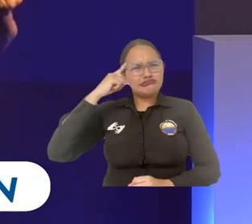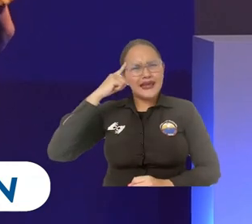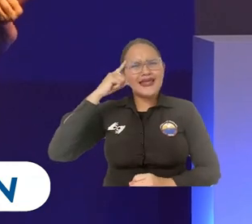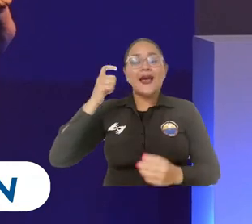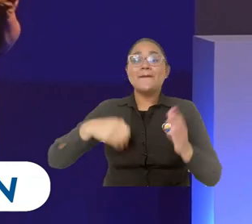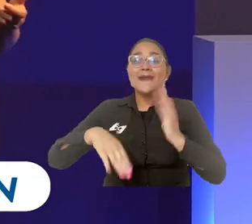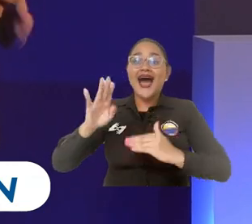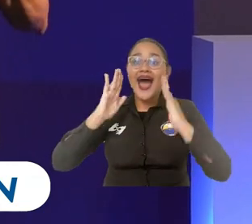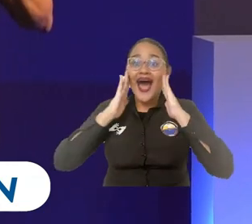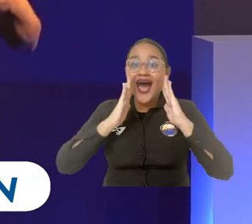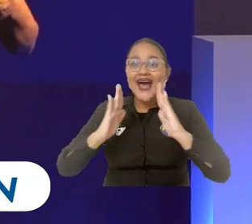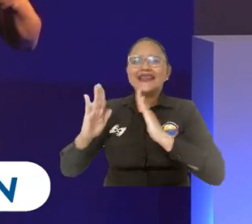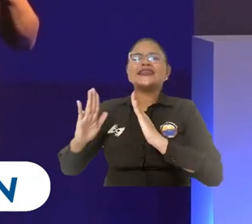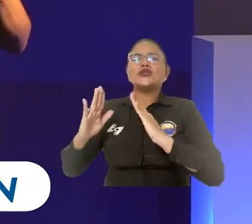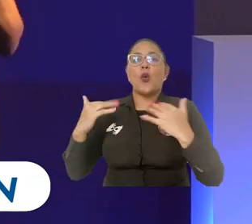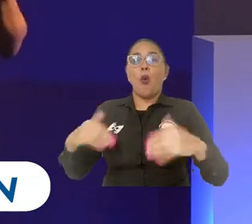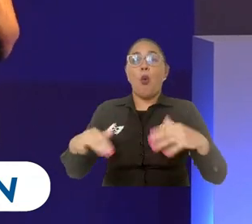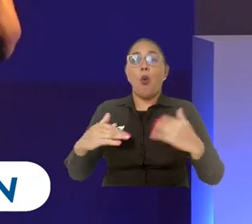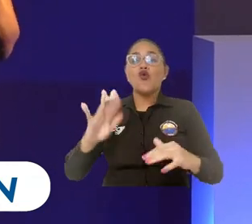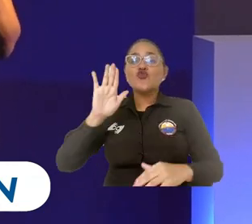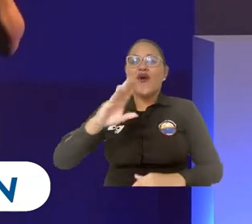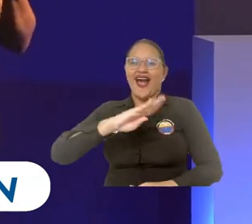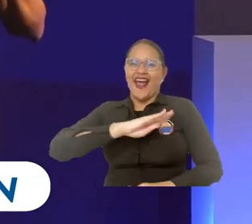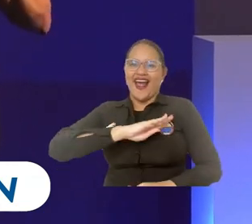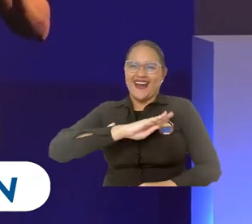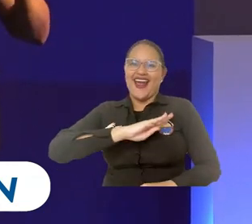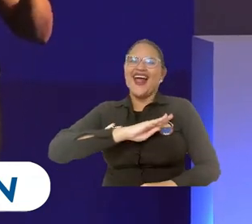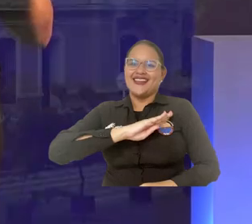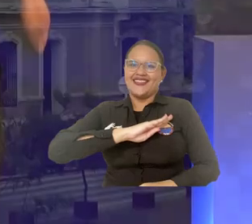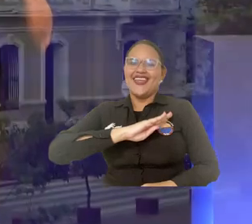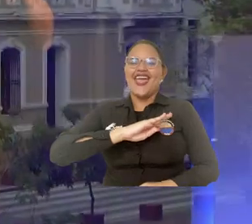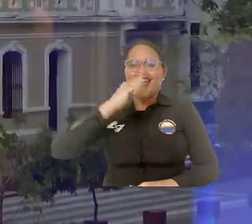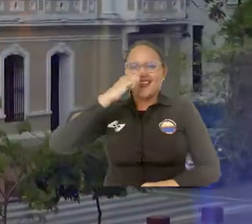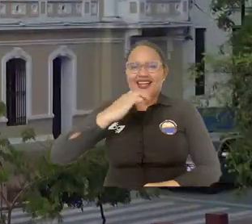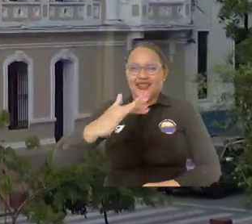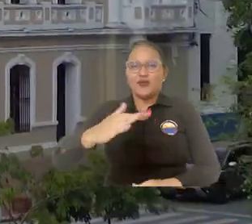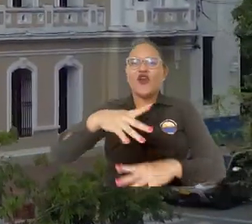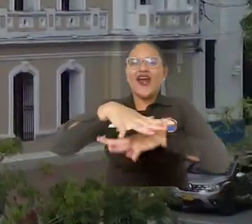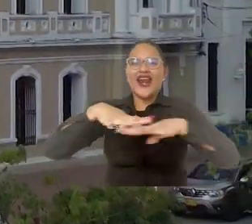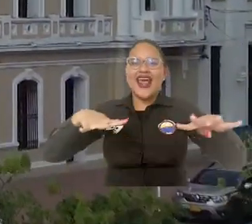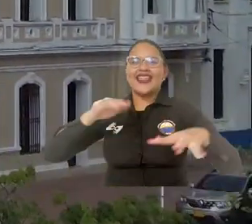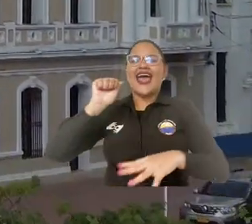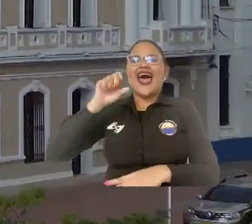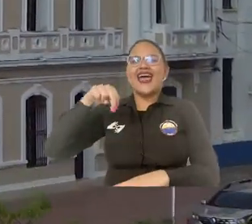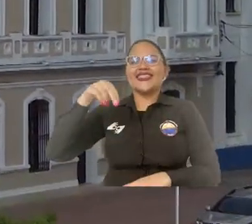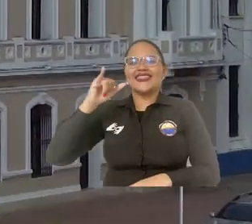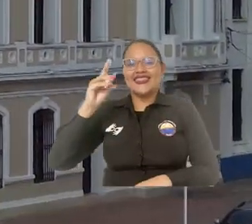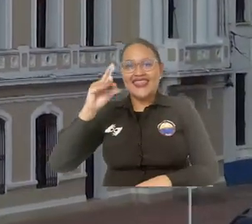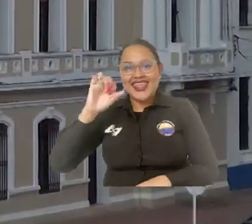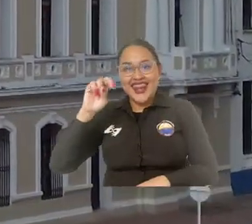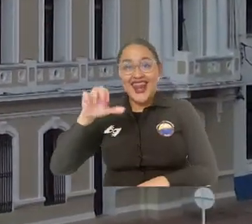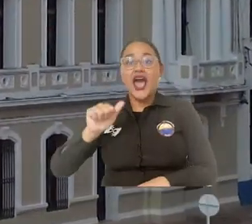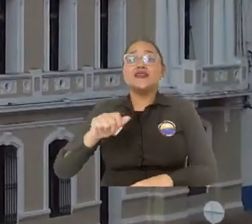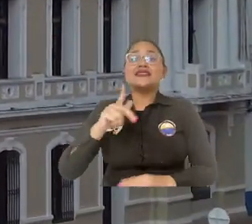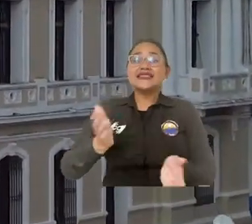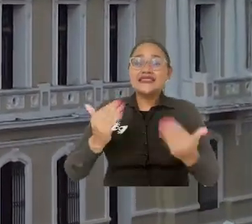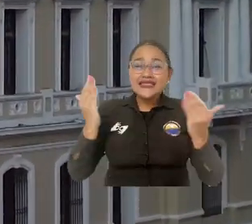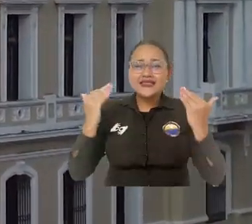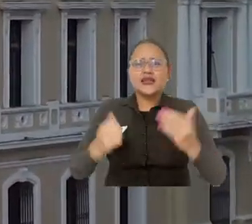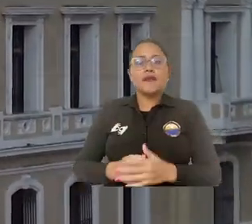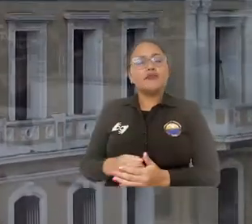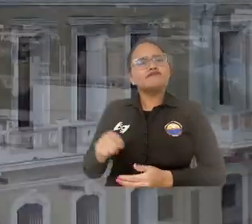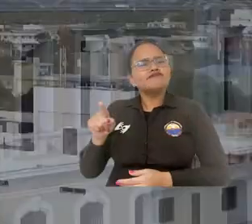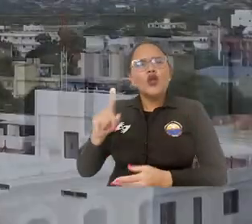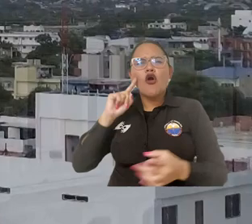suscripción del acta de adhesión de la Alcaldía de Santa Marta a la Red Andina de Autoridades Territoriales,